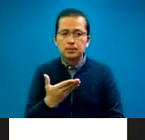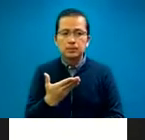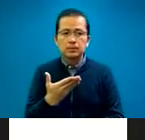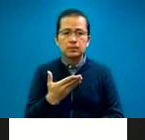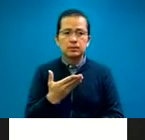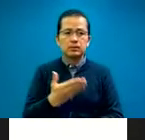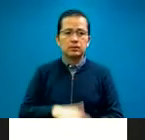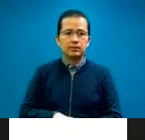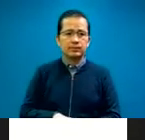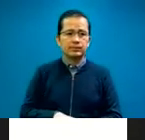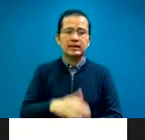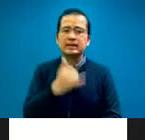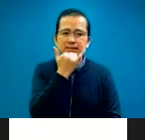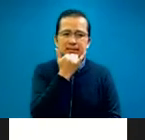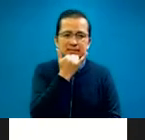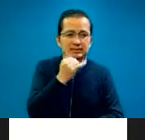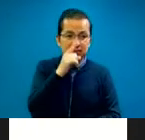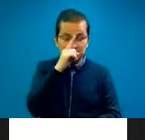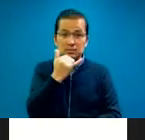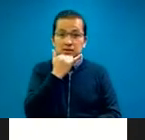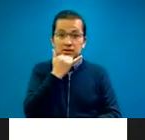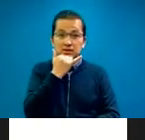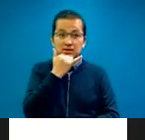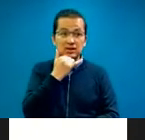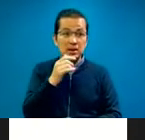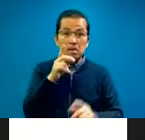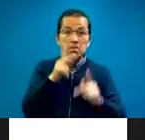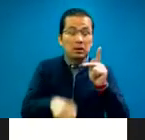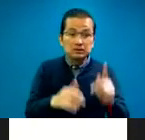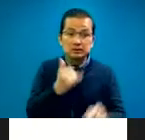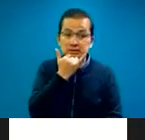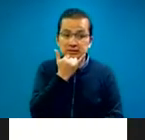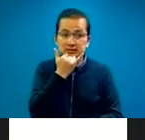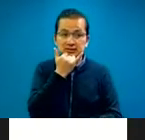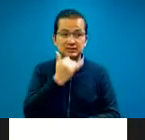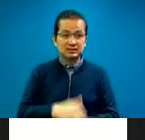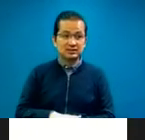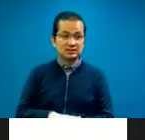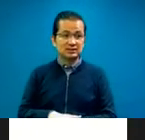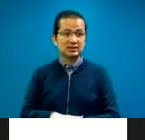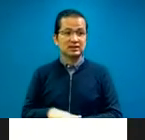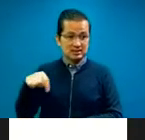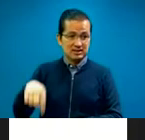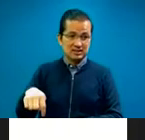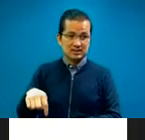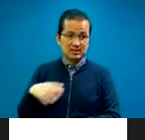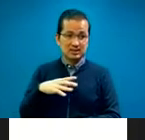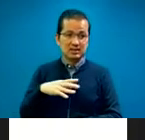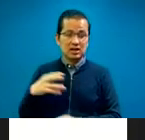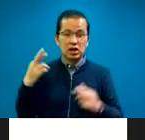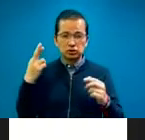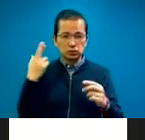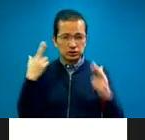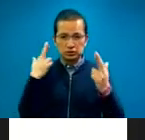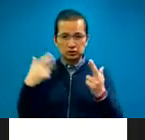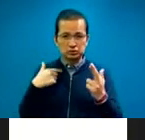Perdón por la pausa, no nos desconectamos, lo que pasa es que había un ruido y apagué el micrófono